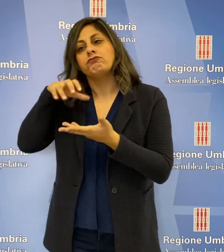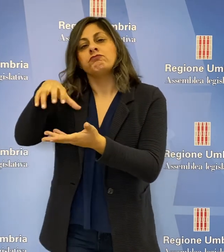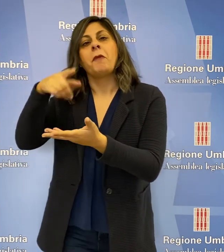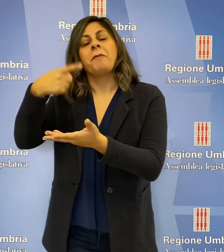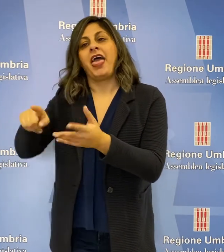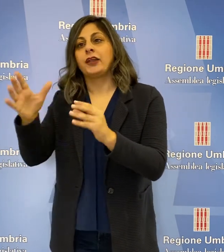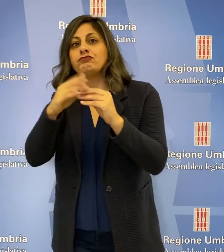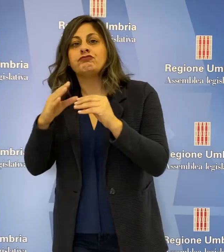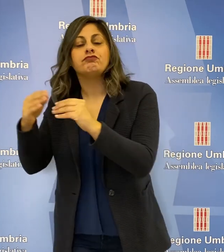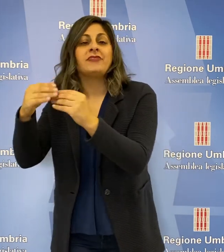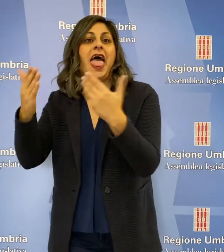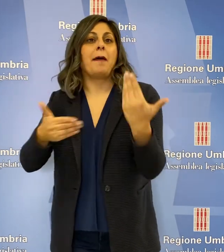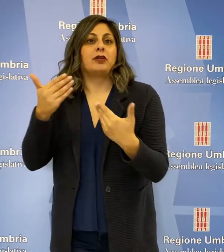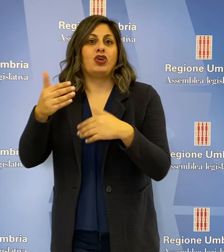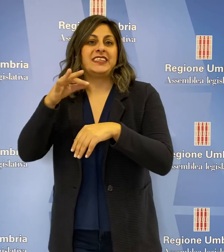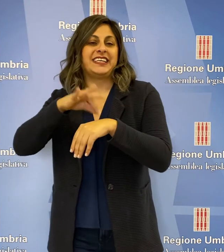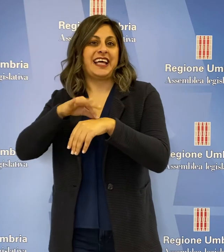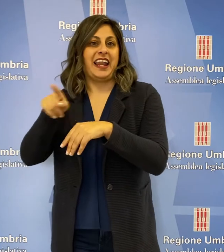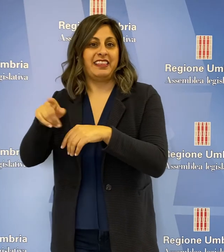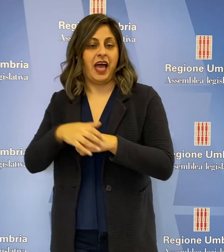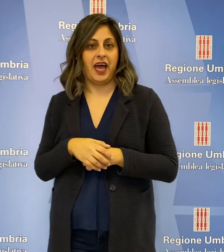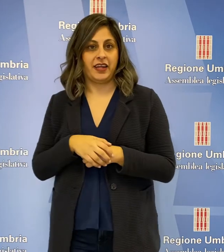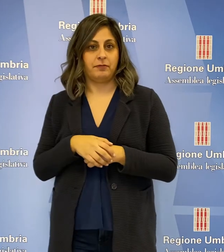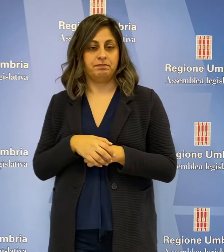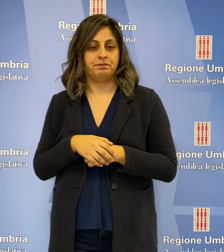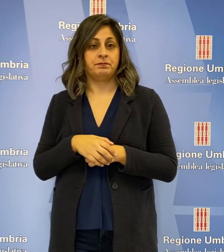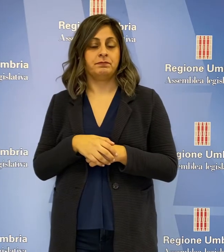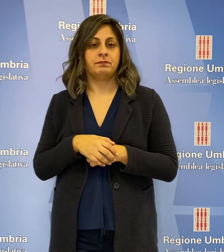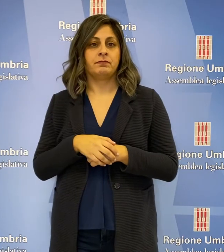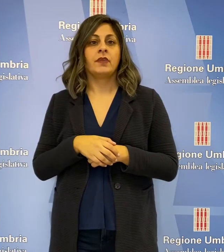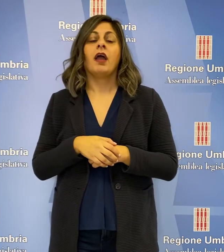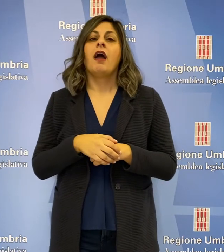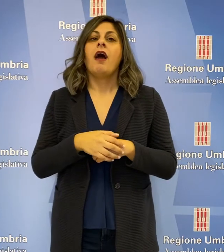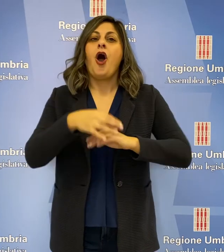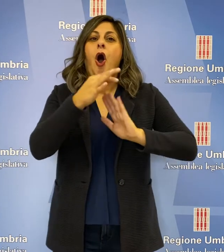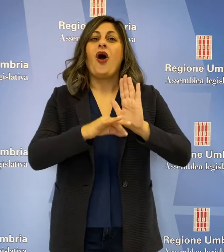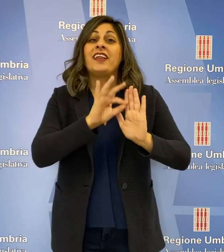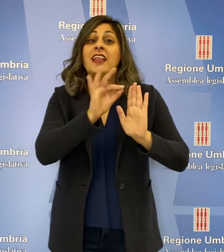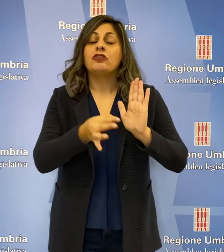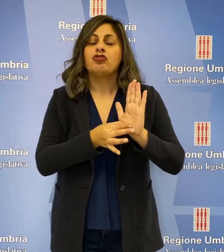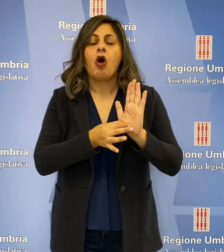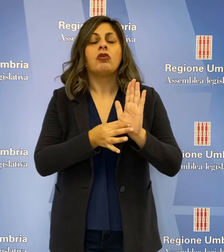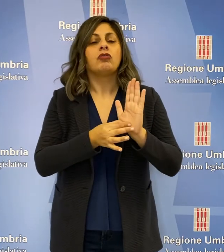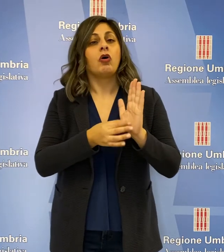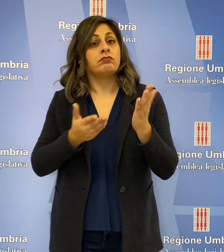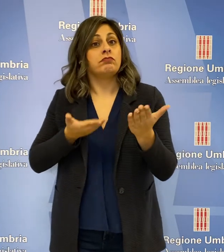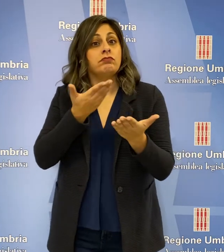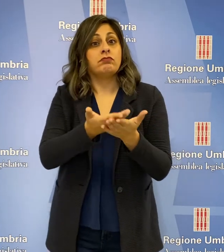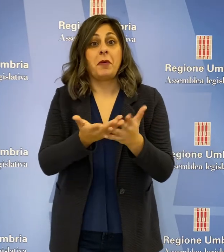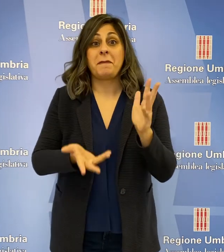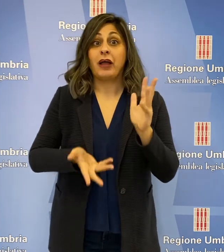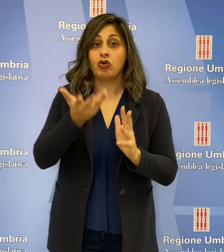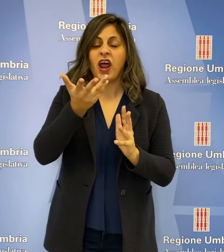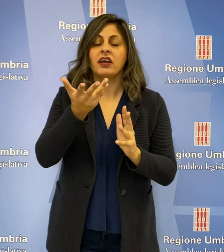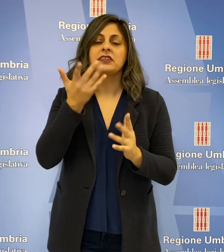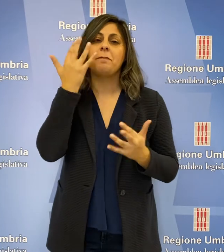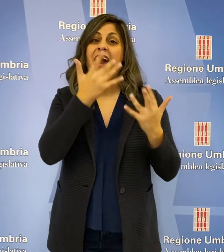adeguamento per l'emergenza sanitaria. Parere favorevole per l'ordine del giorno presentato dalla